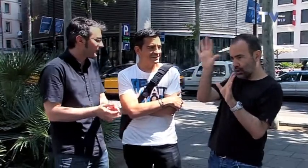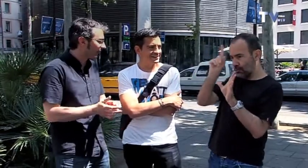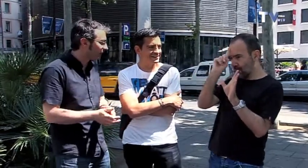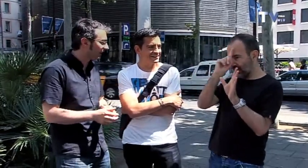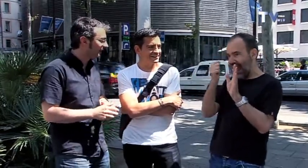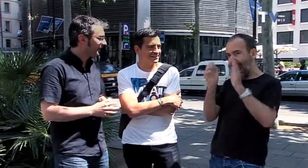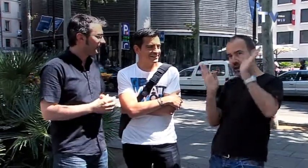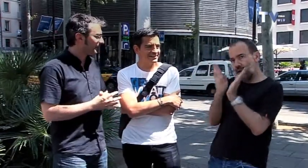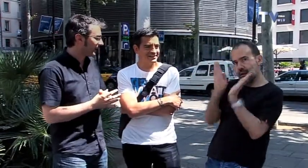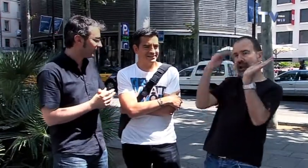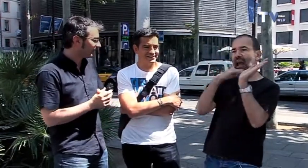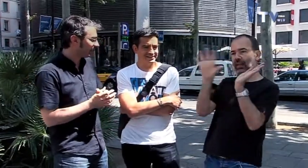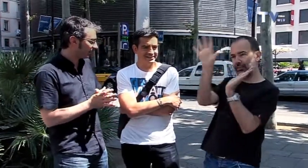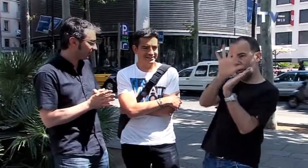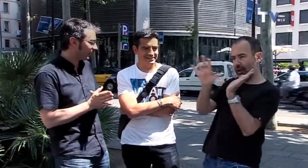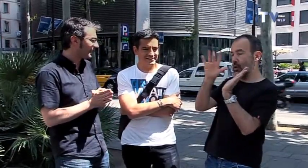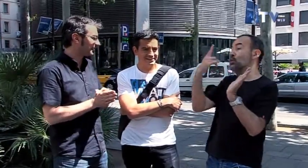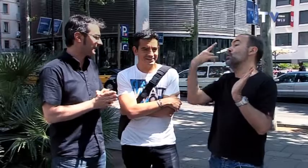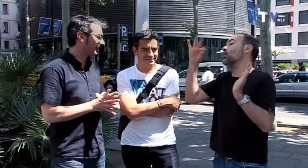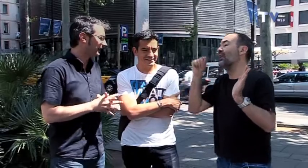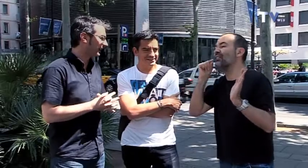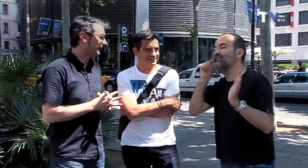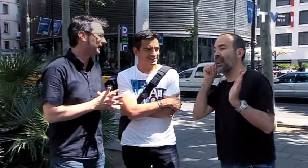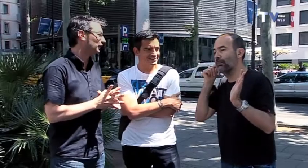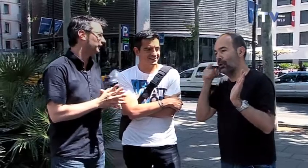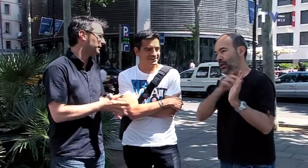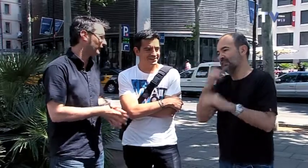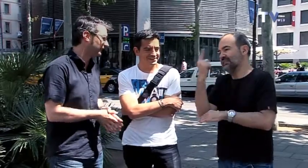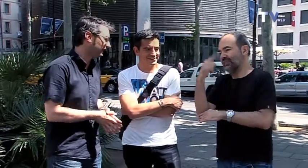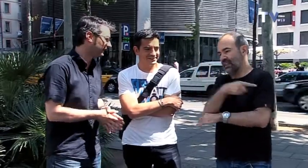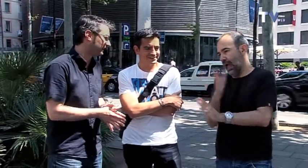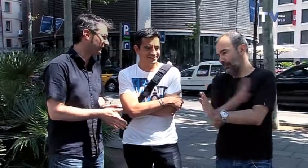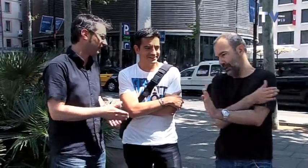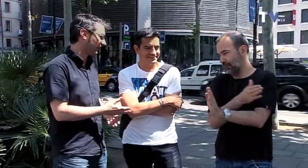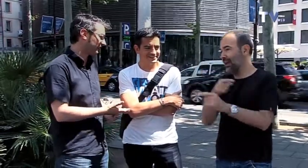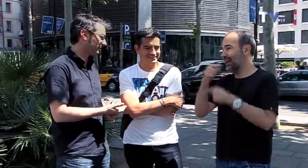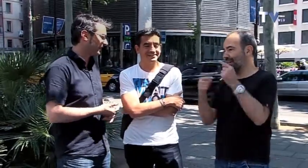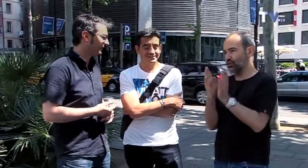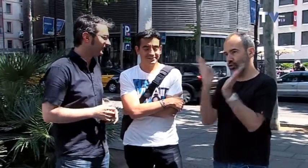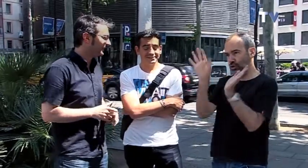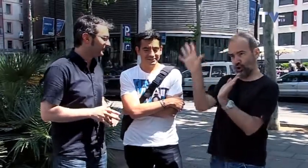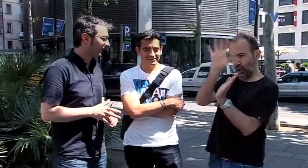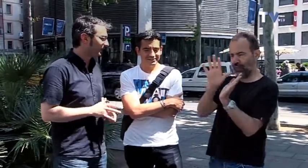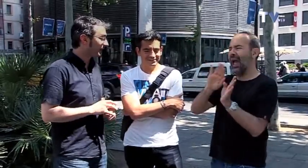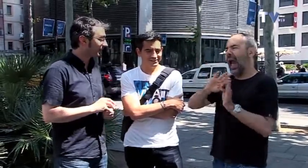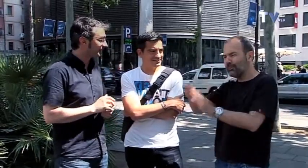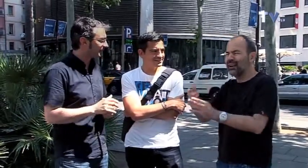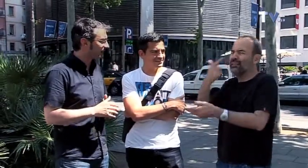presidentes de España, siempre he sido de esa zona, desde Madrid hacia Galicia, como un quesito, como un triángulo, excepto Felipe González, que era sevillano, vale. Pero claro,